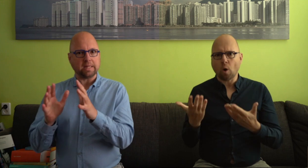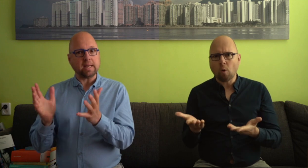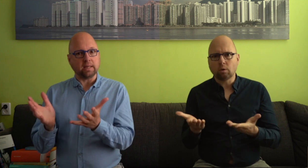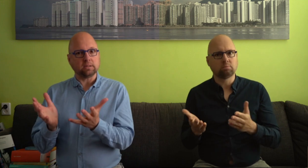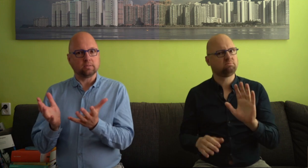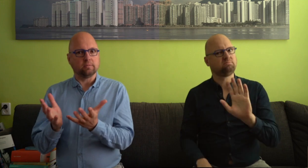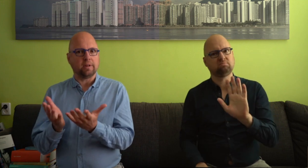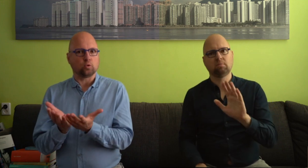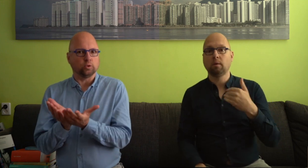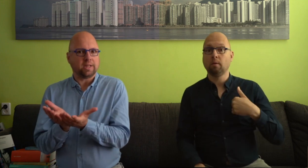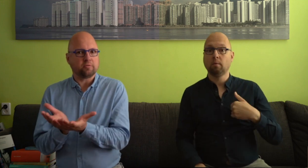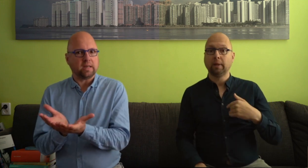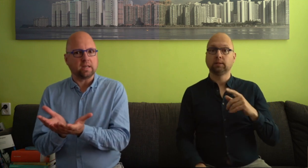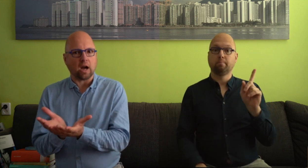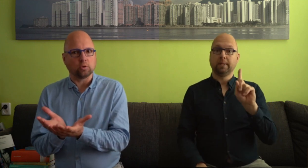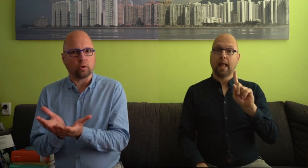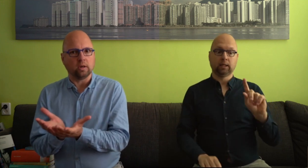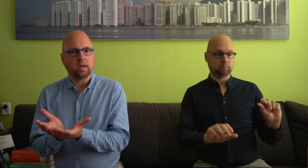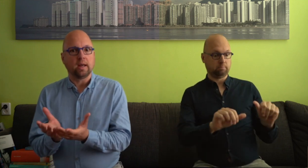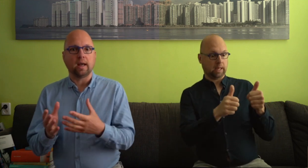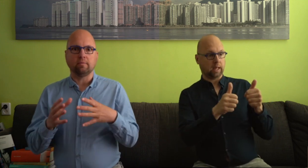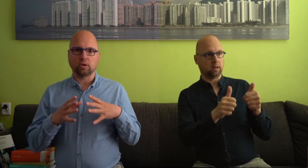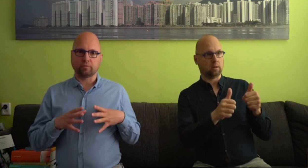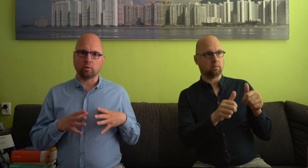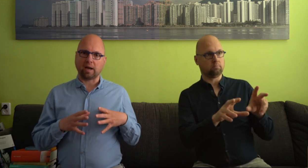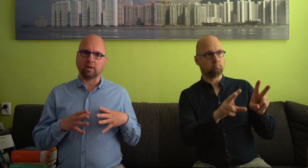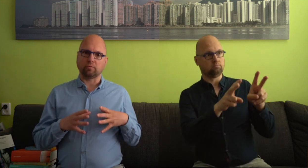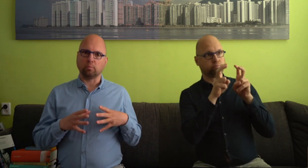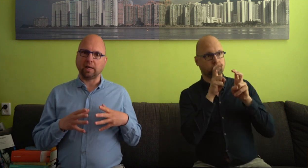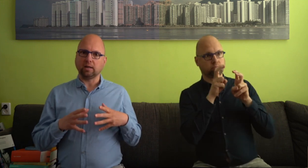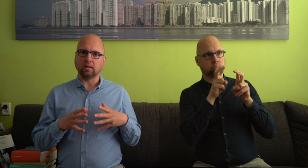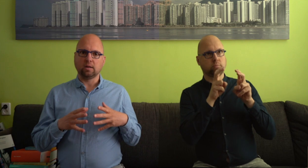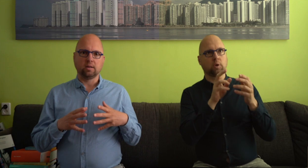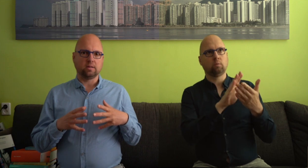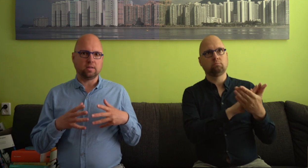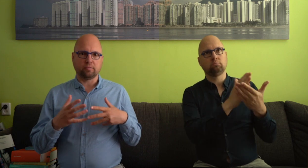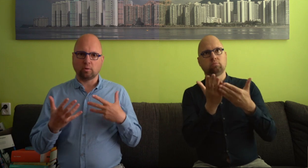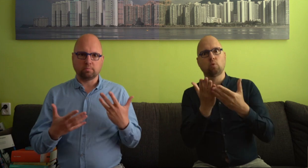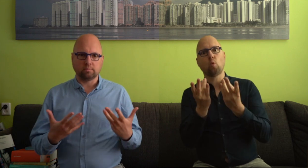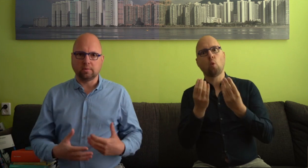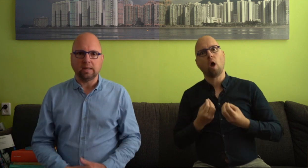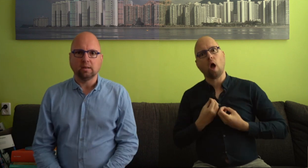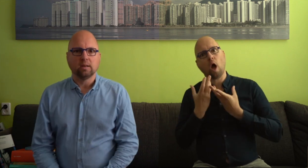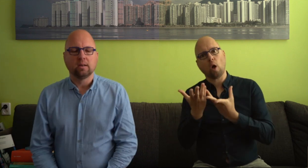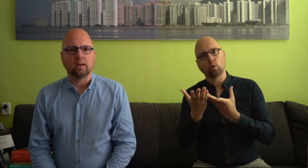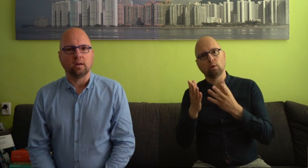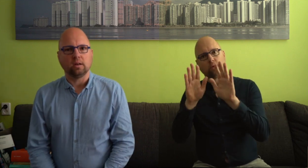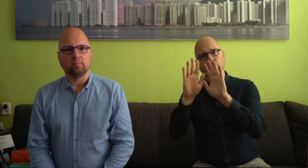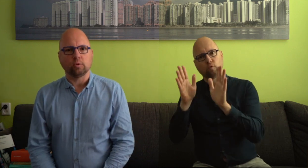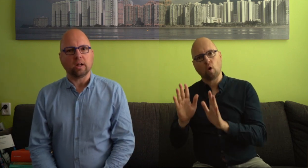betekenis. Welk concept wil ik hier uitdrukken? En welke vorm gaan we daarvoor bedenken? Die vorm die wordt